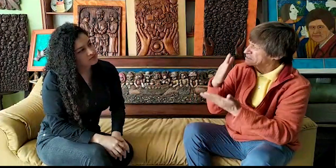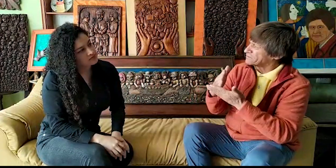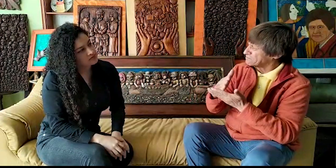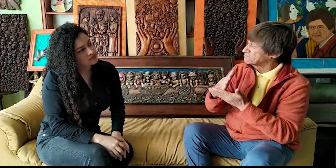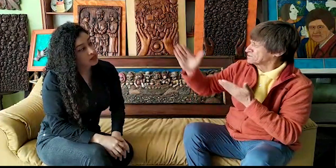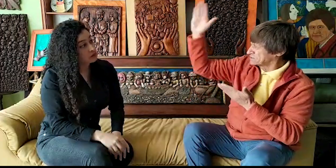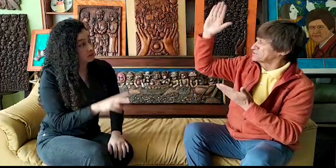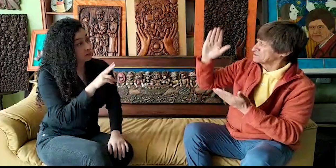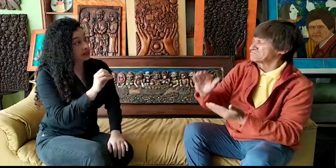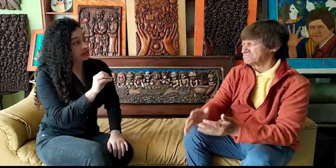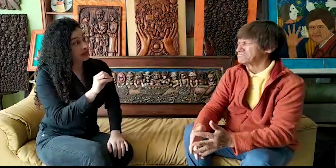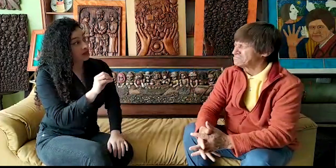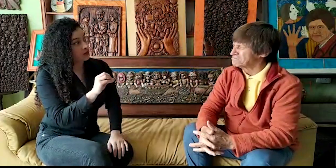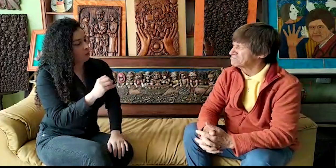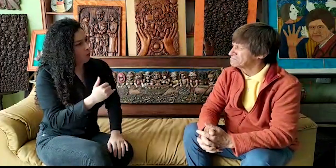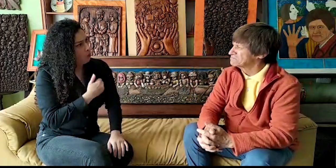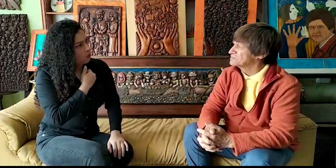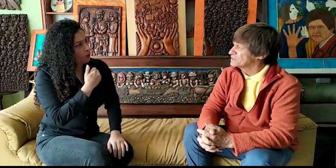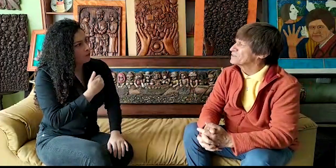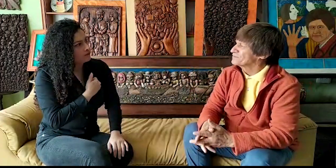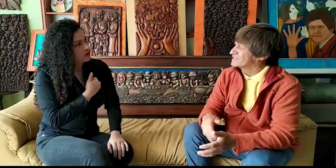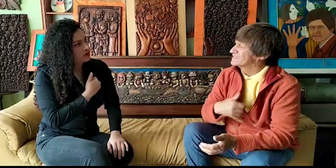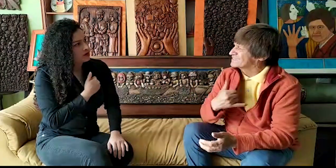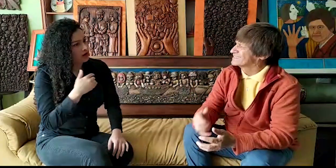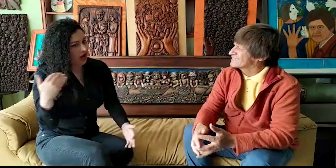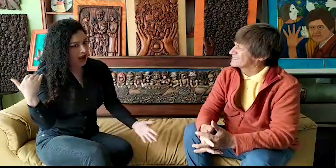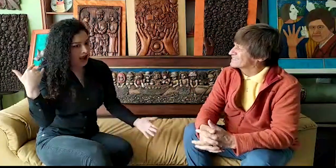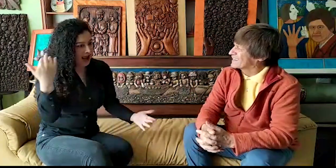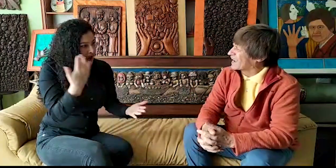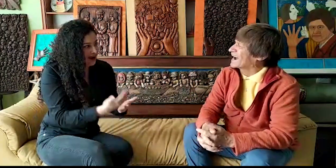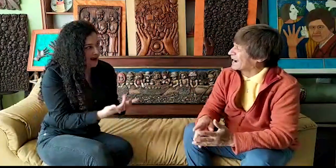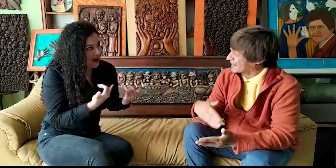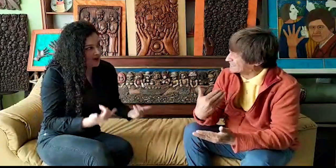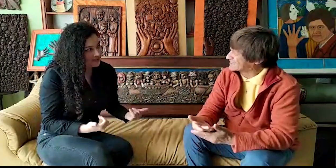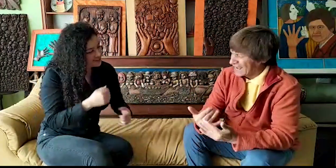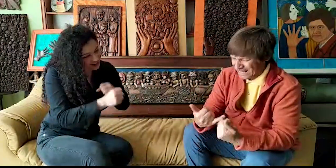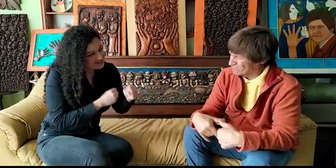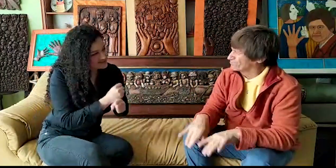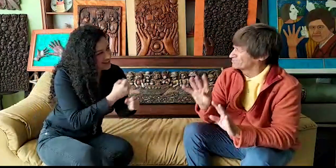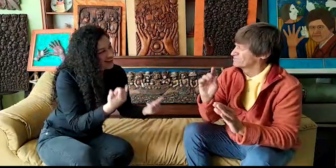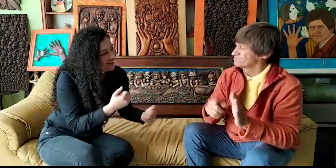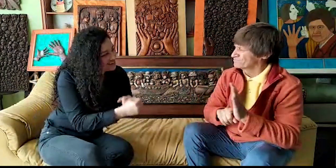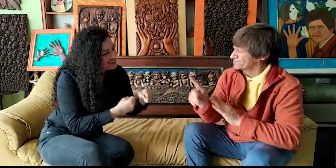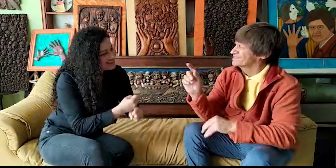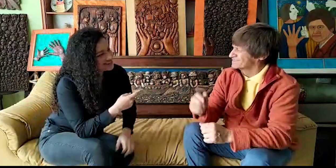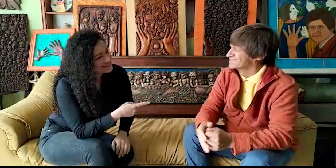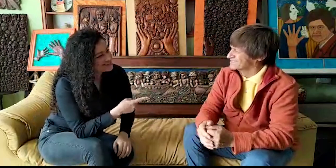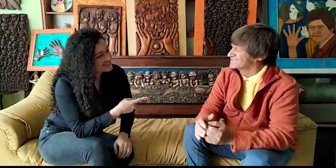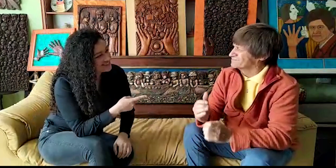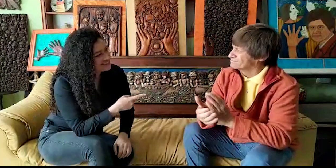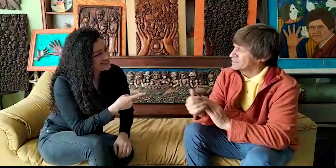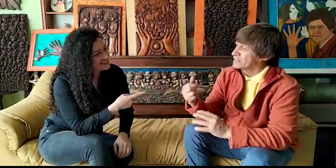Sí, como desde los 20 años en adelante. Eras bien joven, dice Paula. ¿Hasta ahora? ¿Y ahora cuántos años tienes?